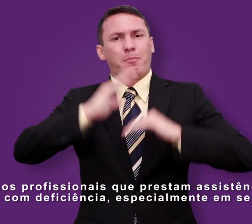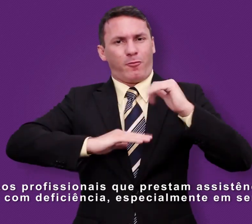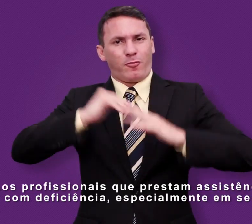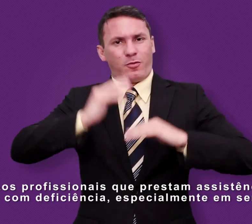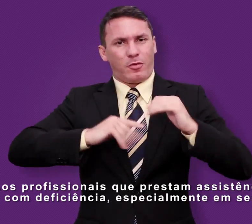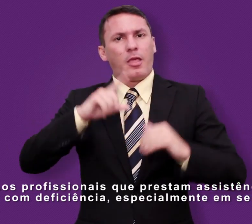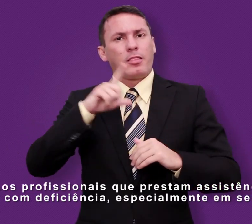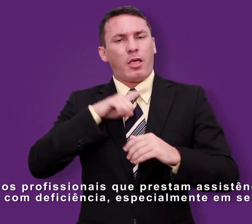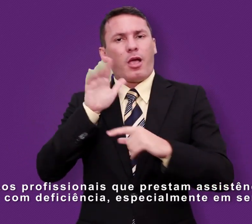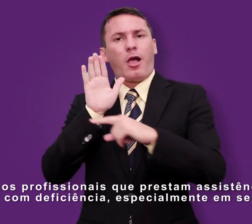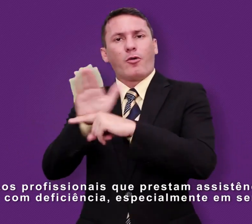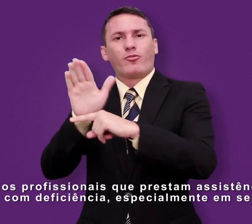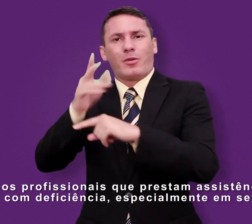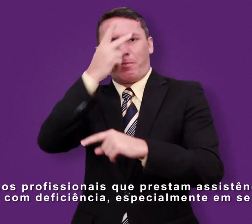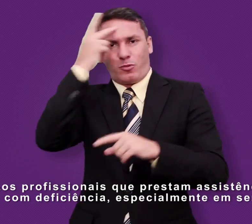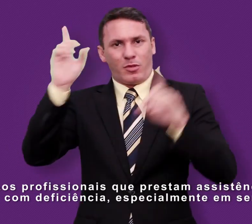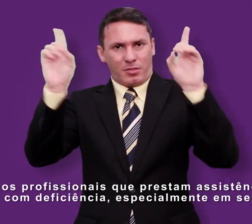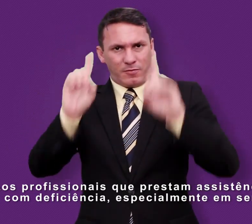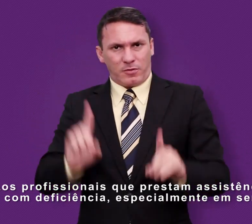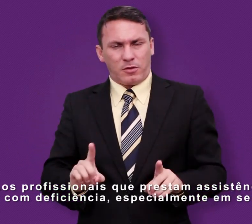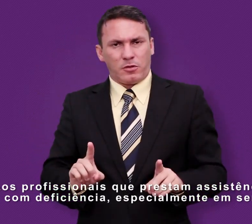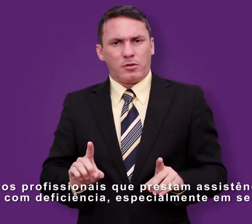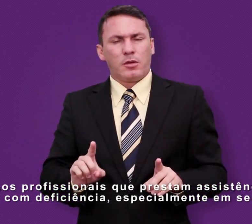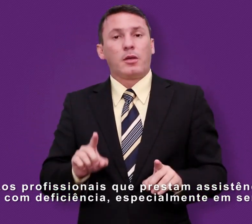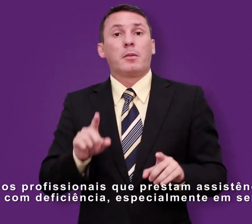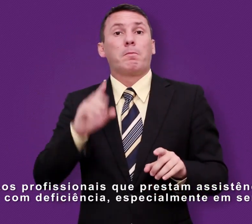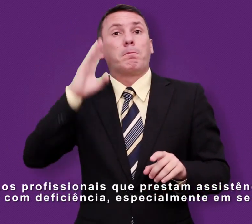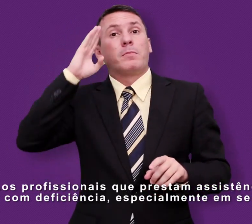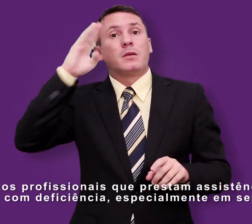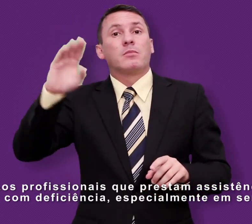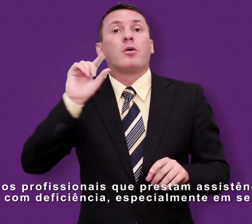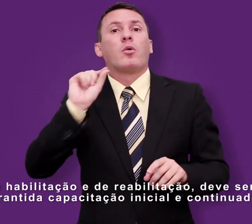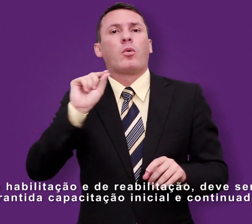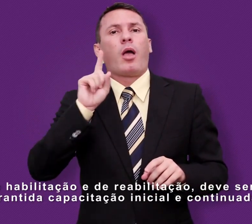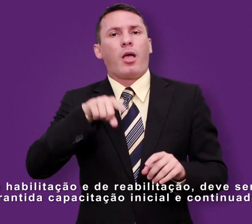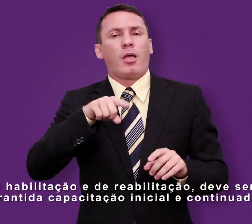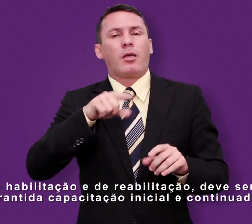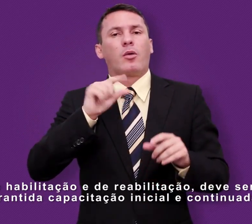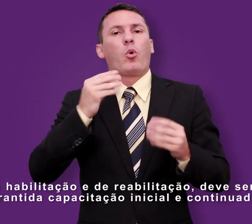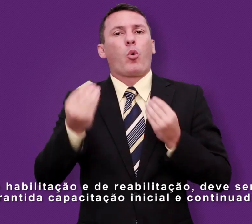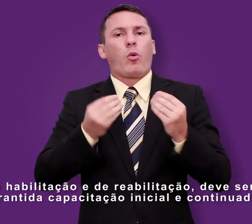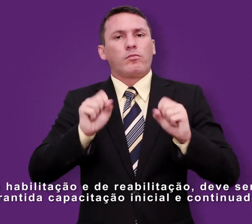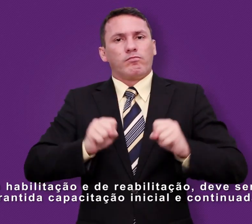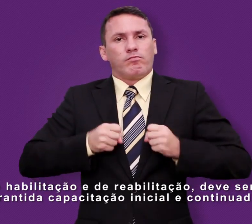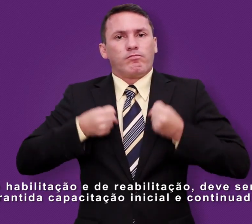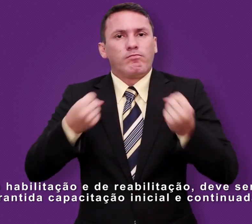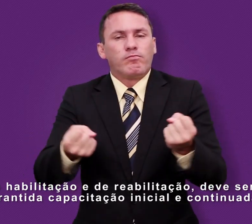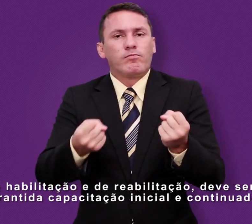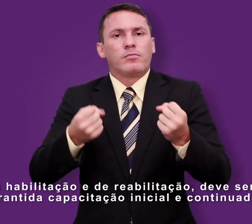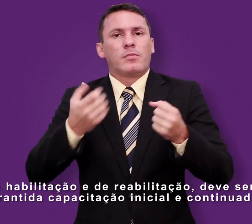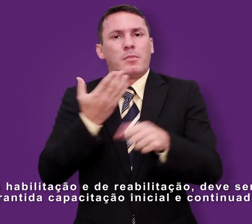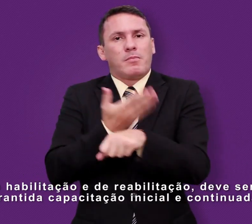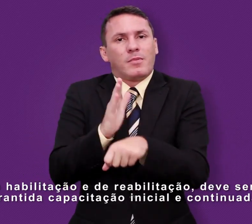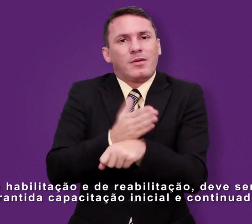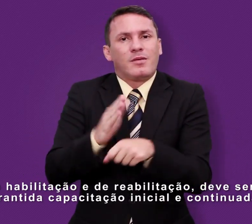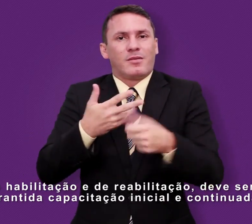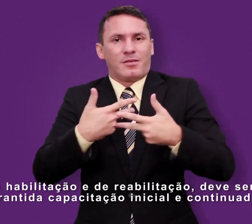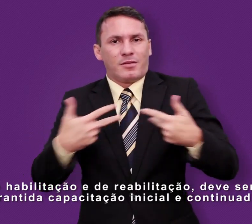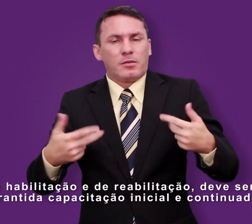assistência à pessoa com deficiência, especialmente em serviços de habilitação e de reabilitação, deve ser garantida